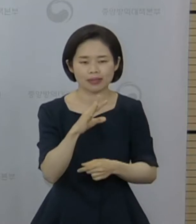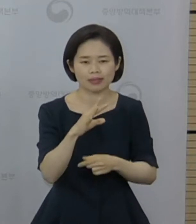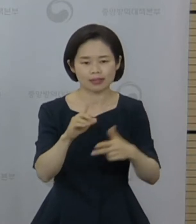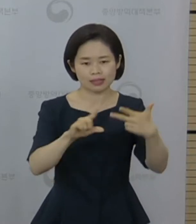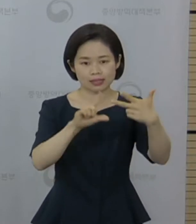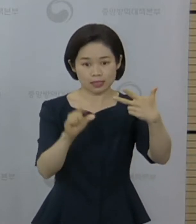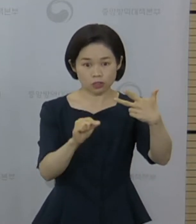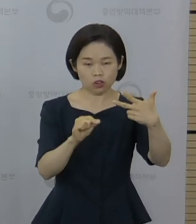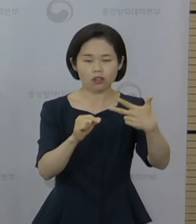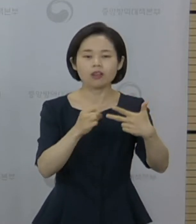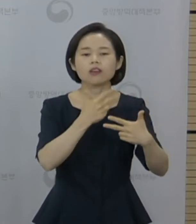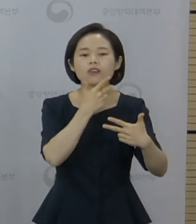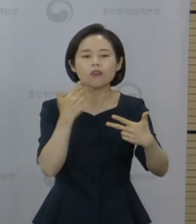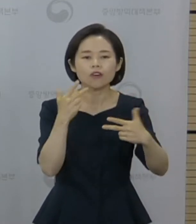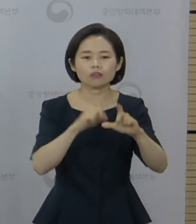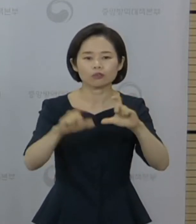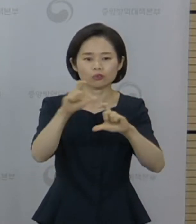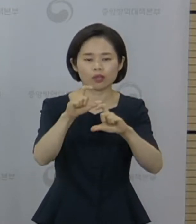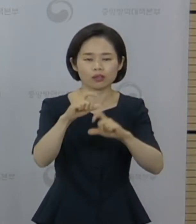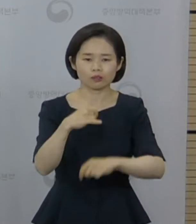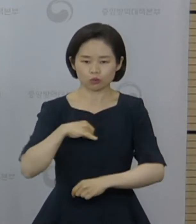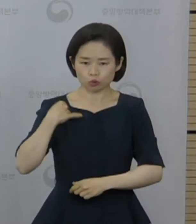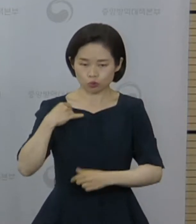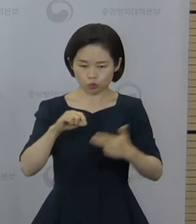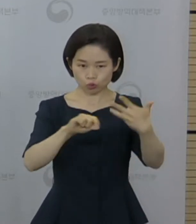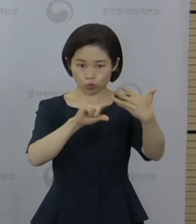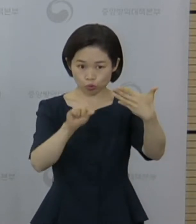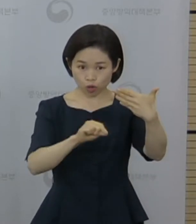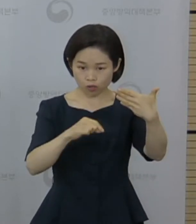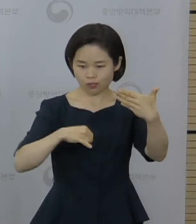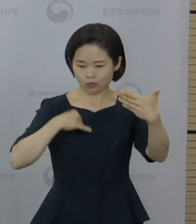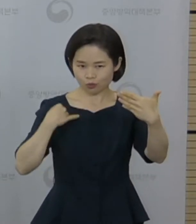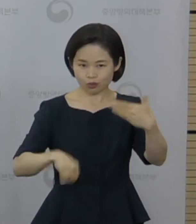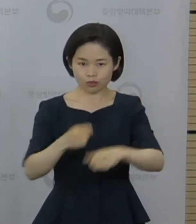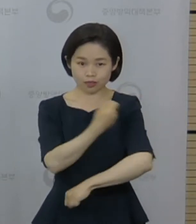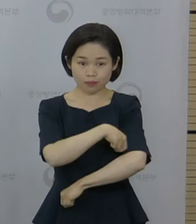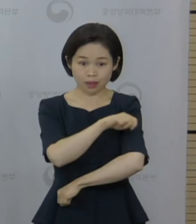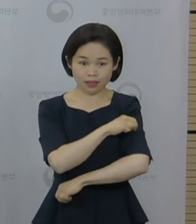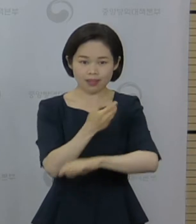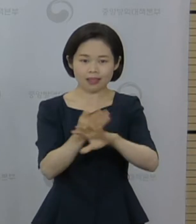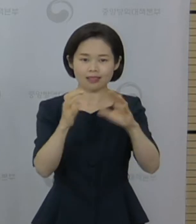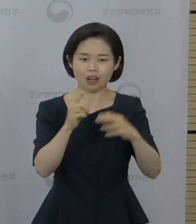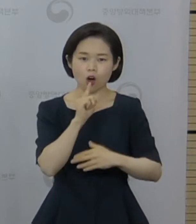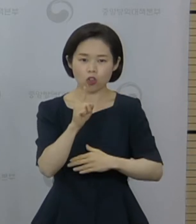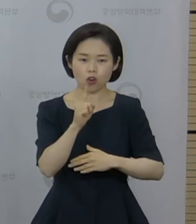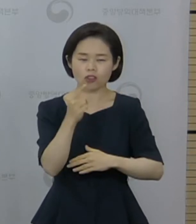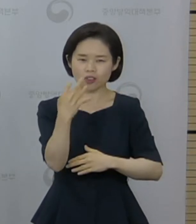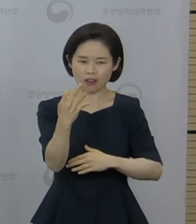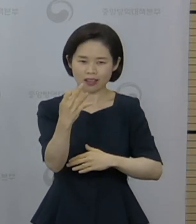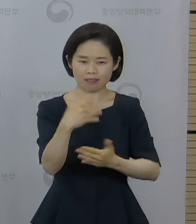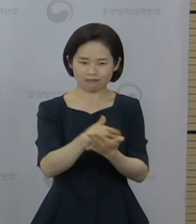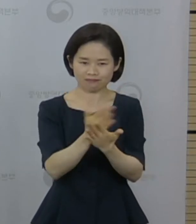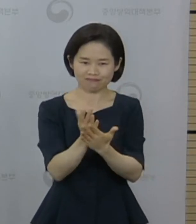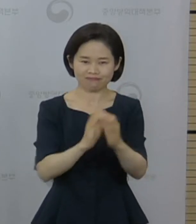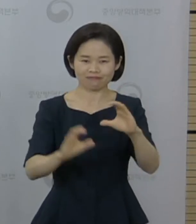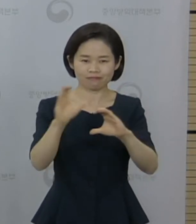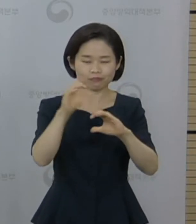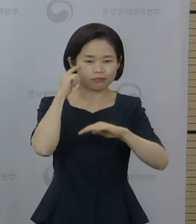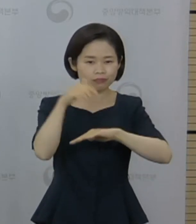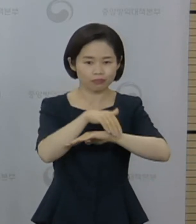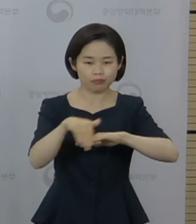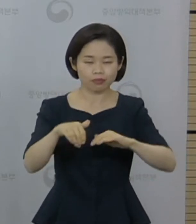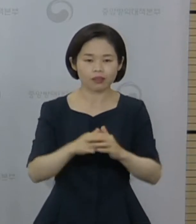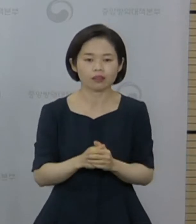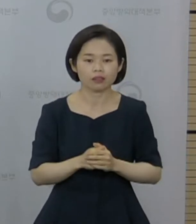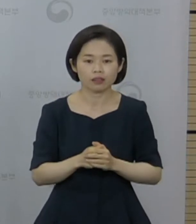영어를 추가하고 9월부터는 중국어, 스페인어 등 14개 언어를 추가할 예정입니다. 이와 함께